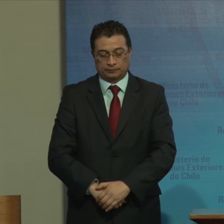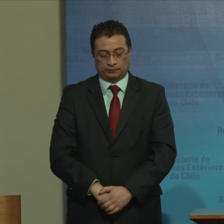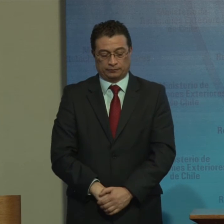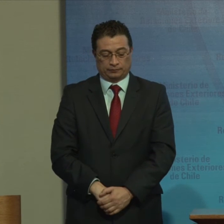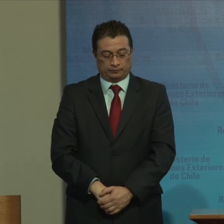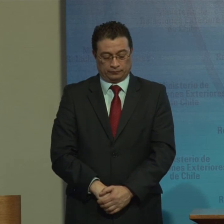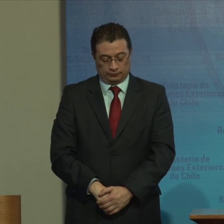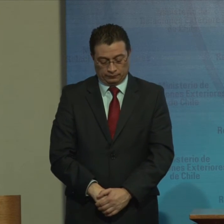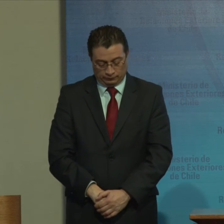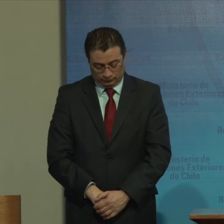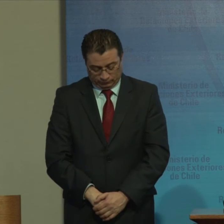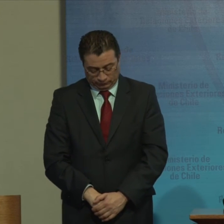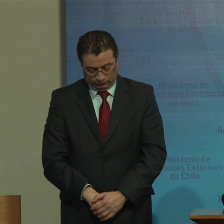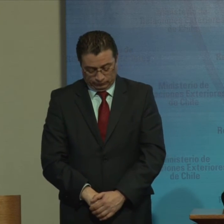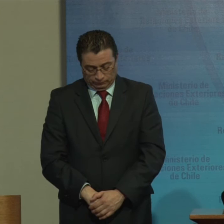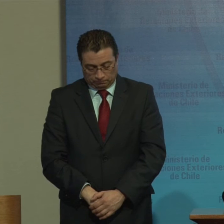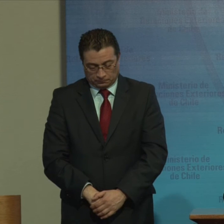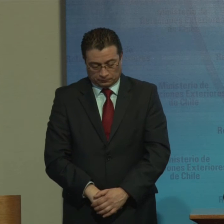Aplausos